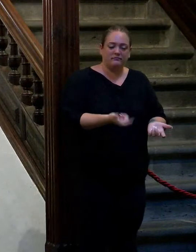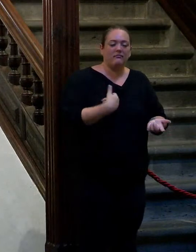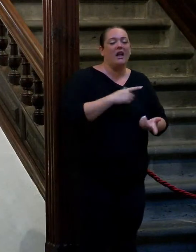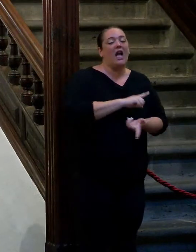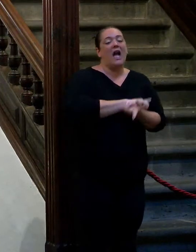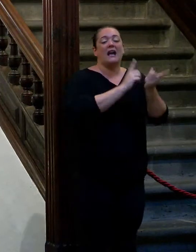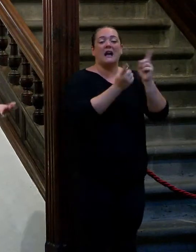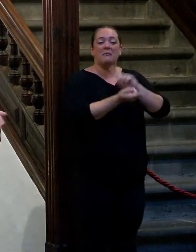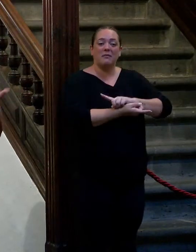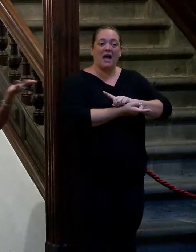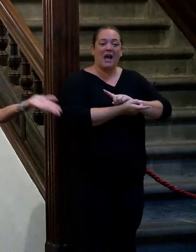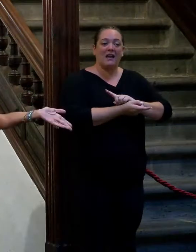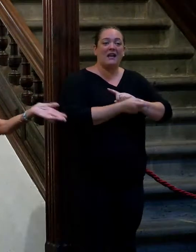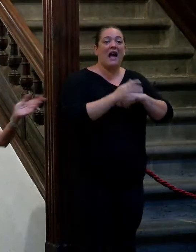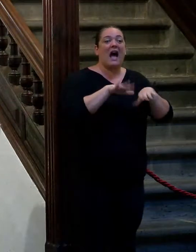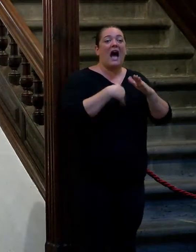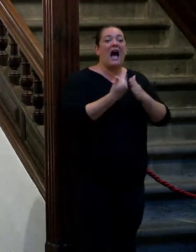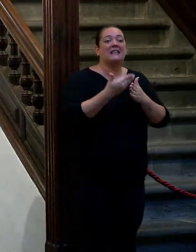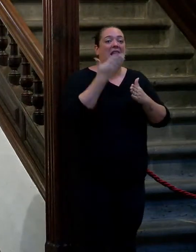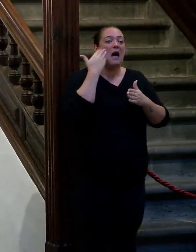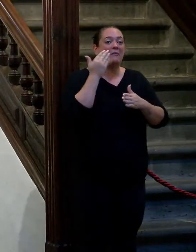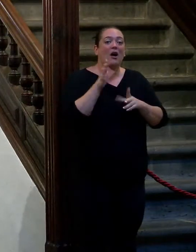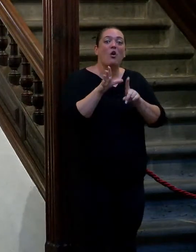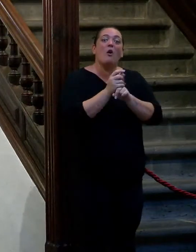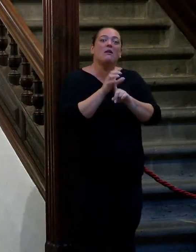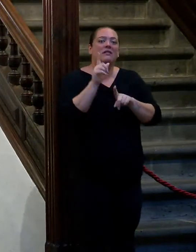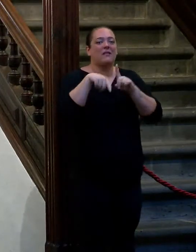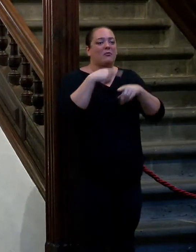moneda mientras que cuentas el banco o no ya tienes el lío montado